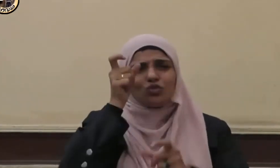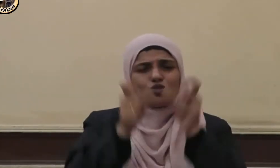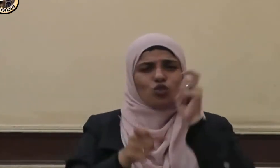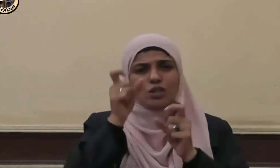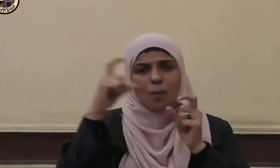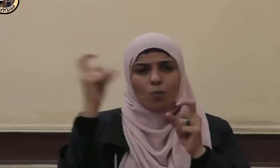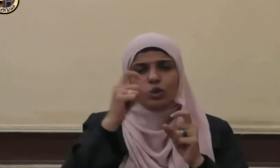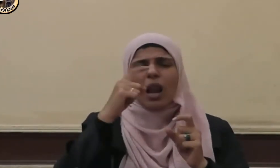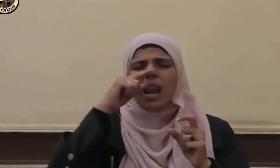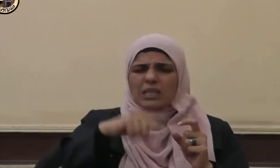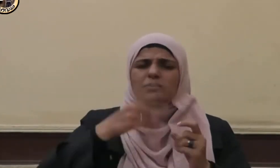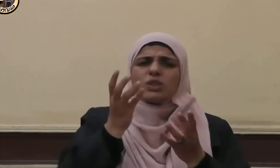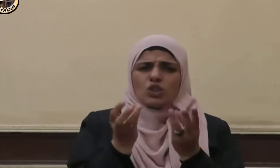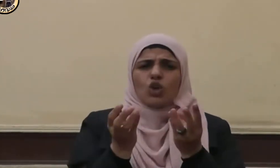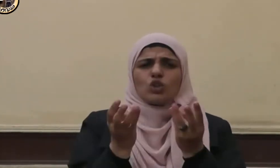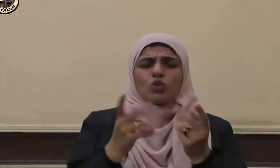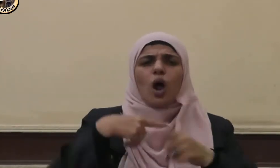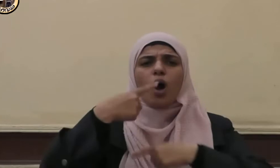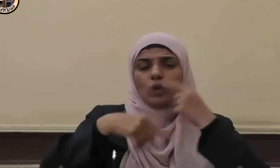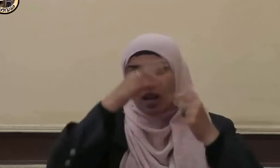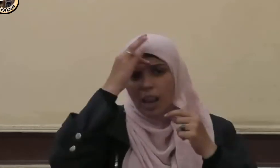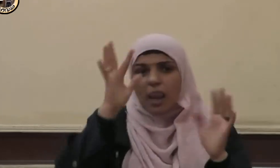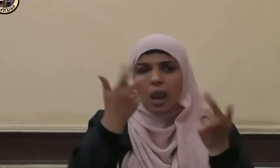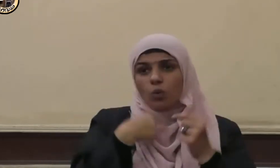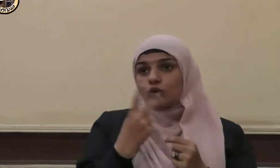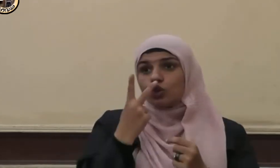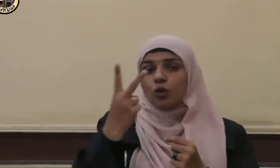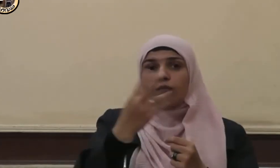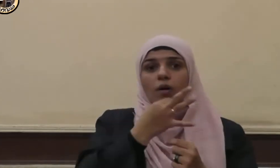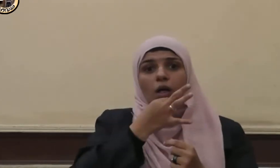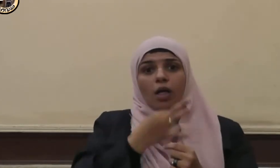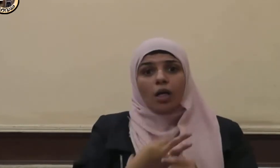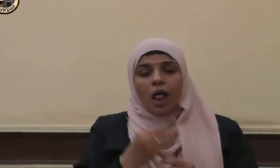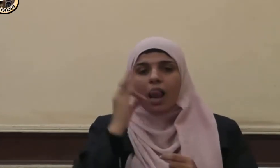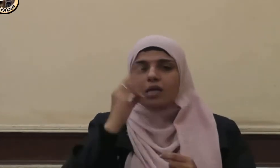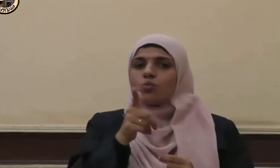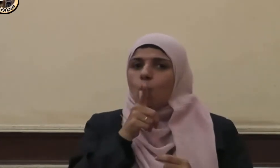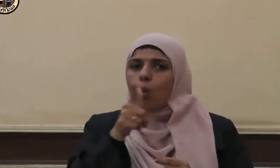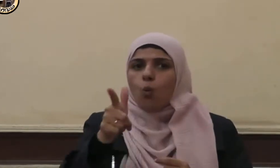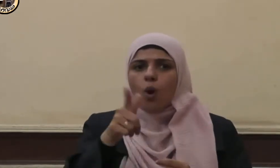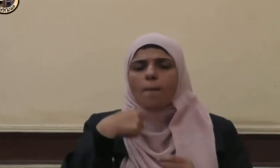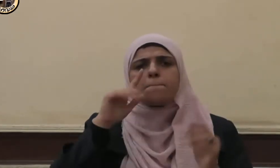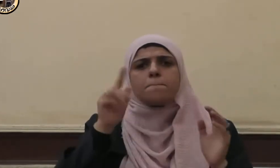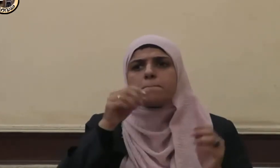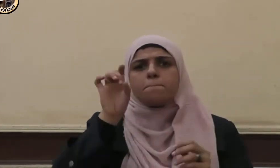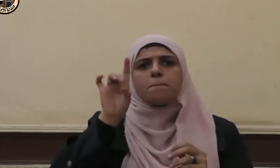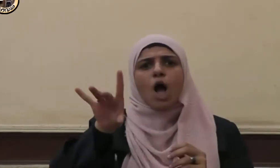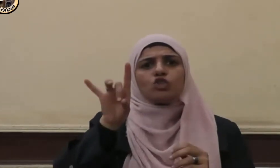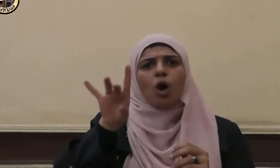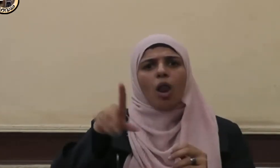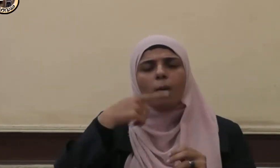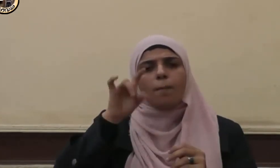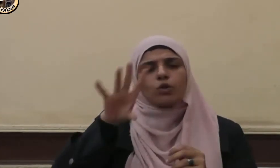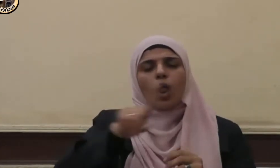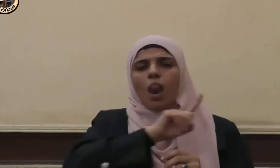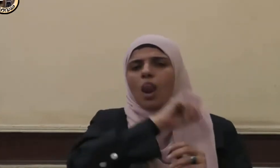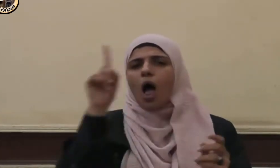الله عند رؤية ما يُعجبه فيقول ما شاء الله لا قوة إلا بلا